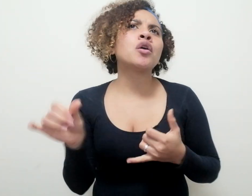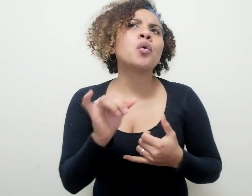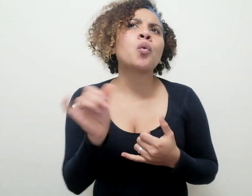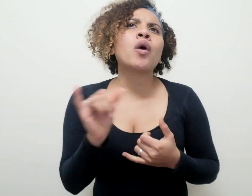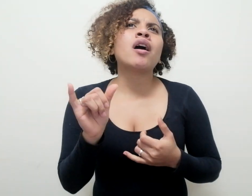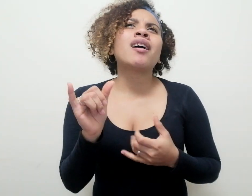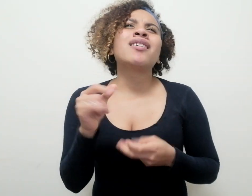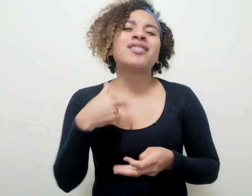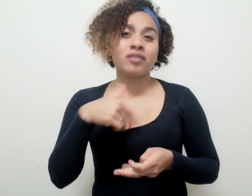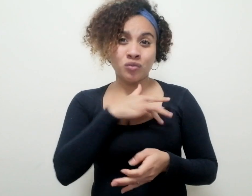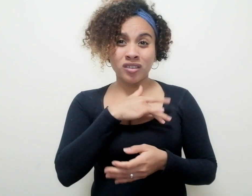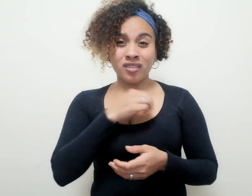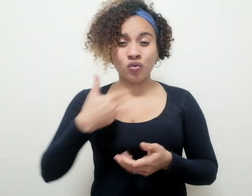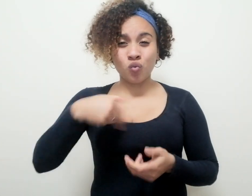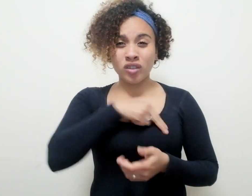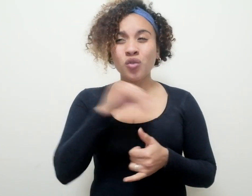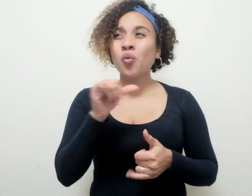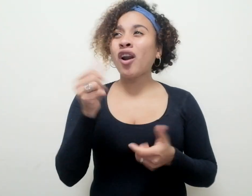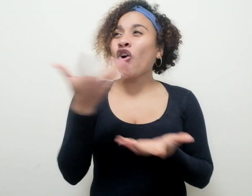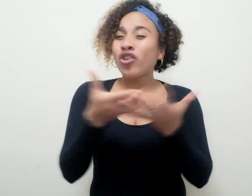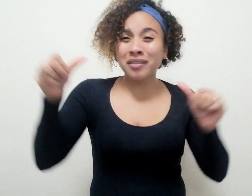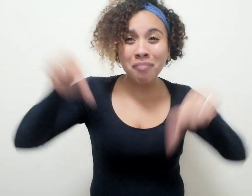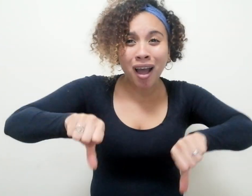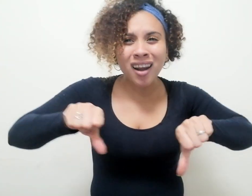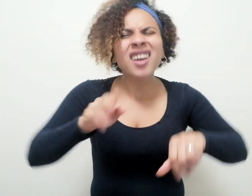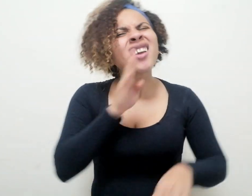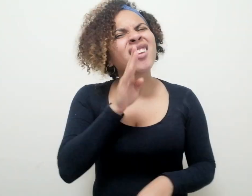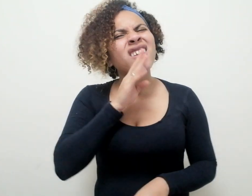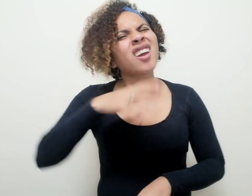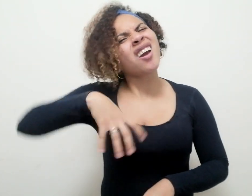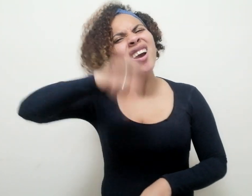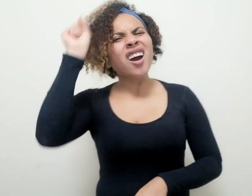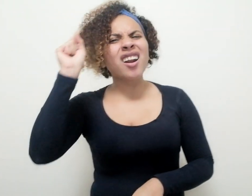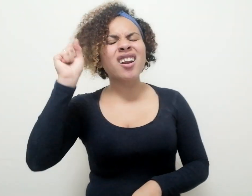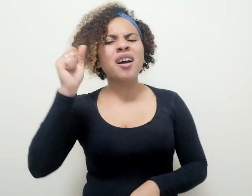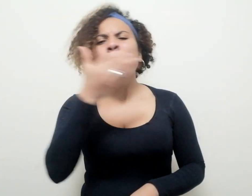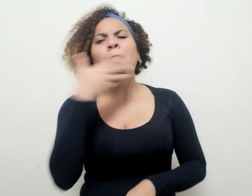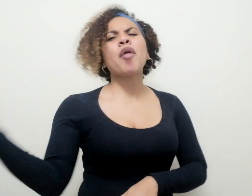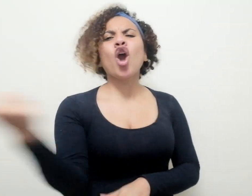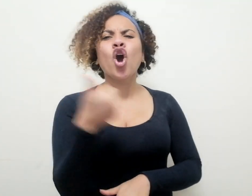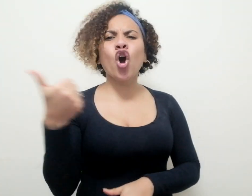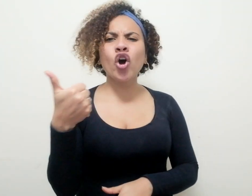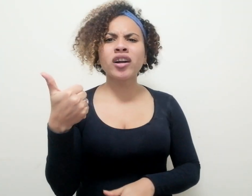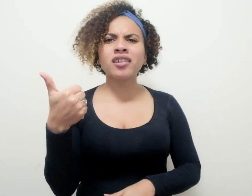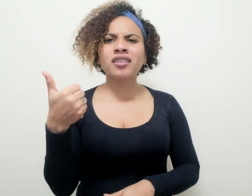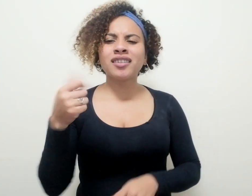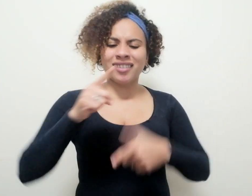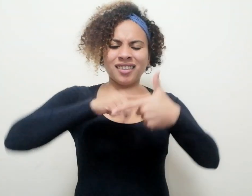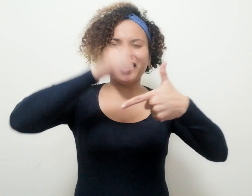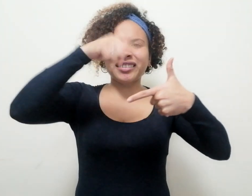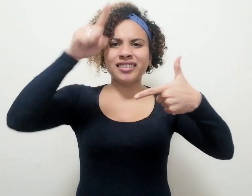la negociación Intuir que, tal vez, negociación social con lo